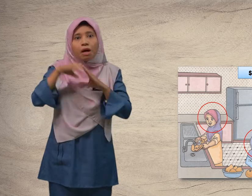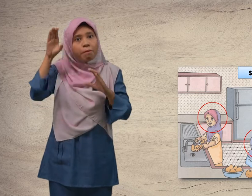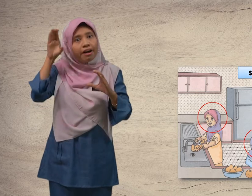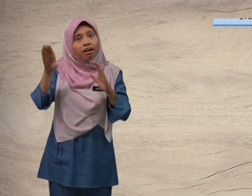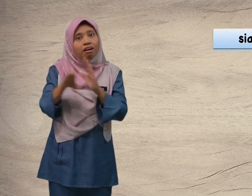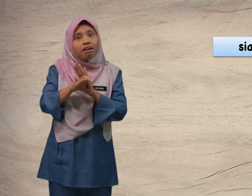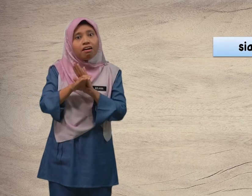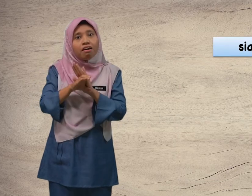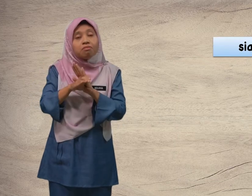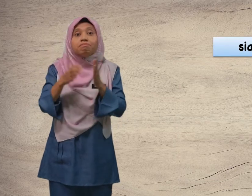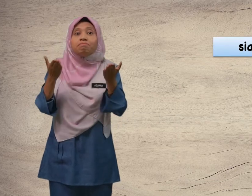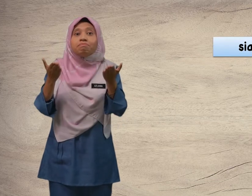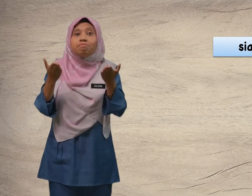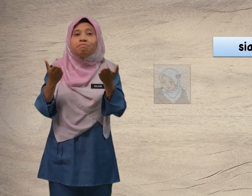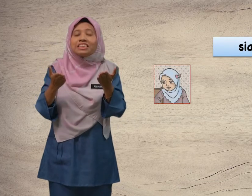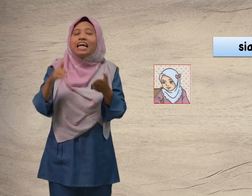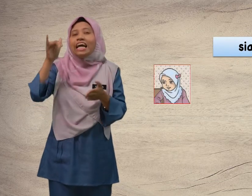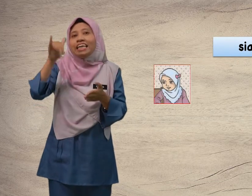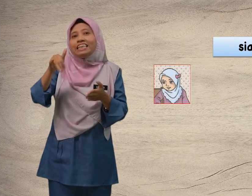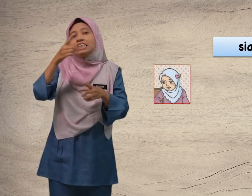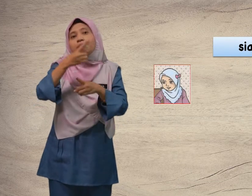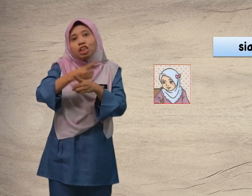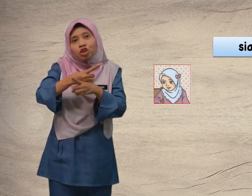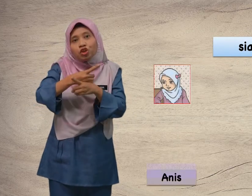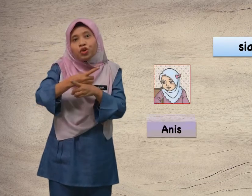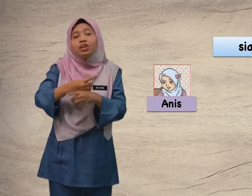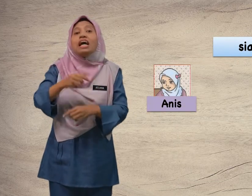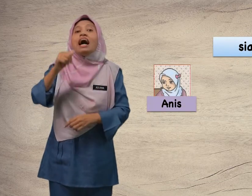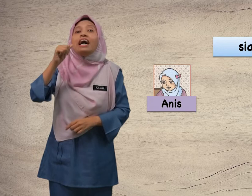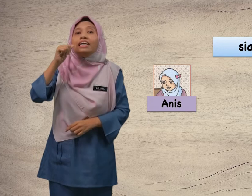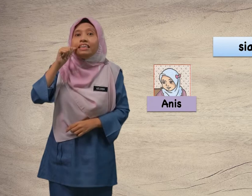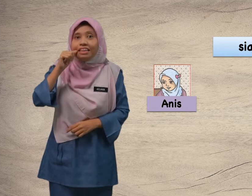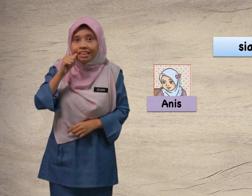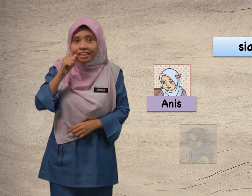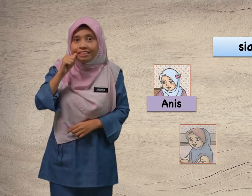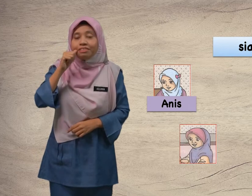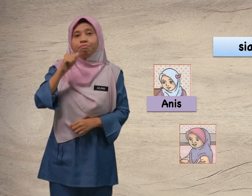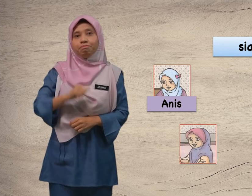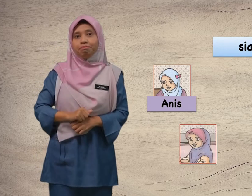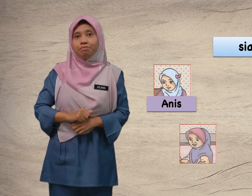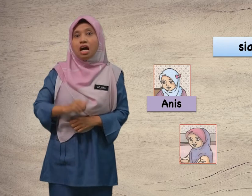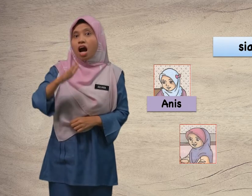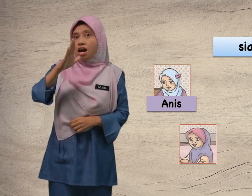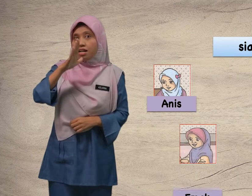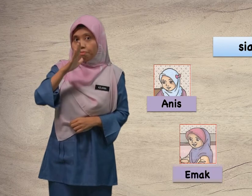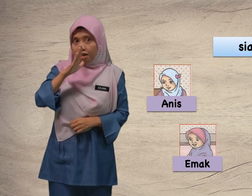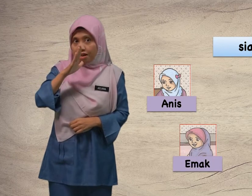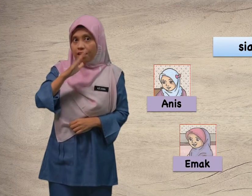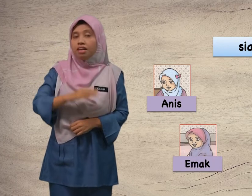gambar? Ya, betul. Anis. Emak,